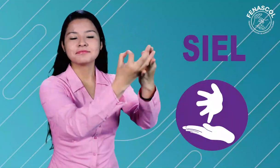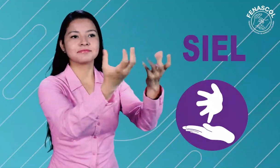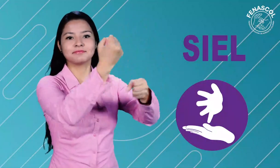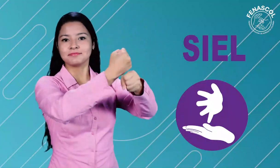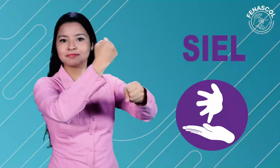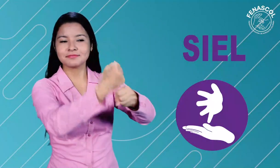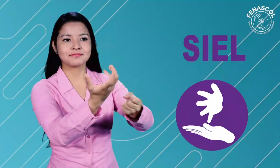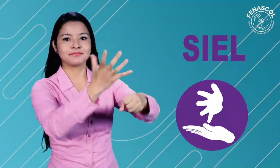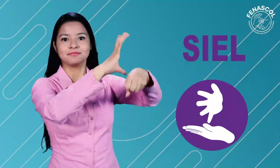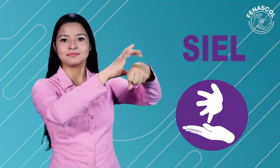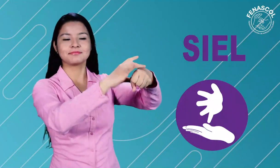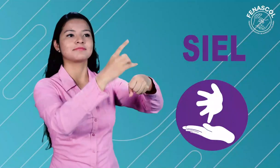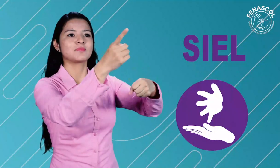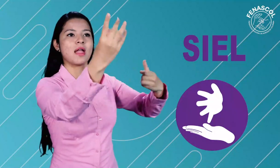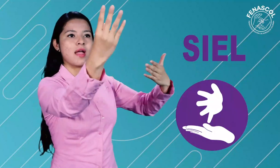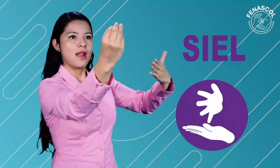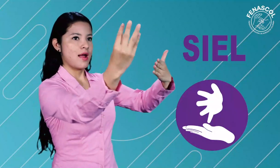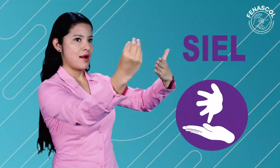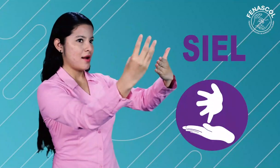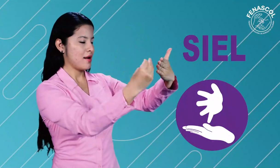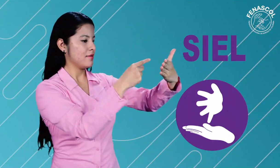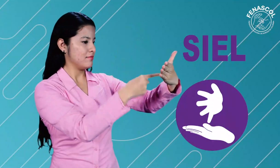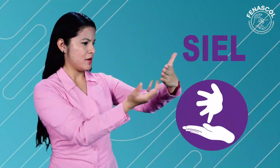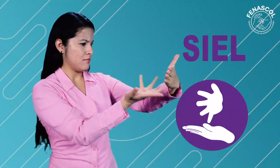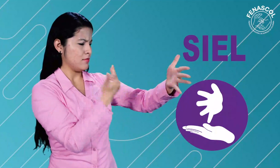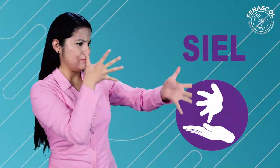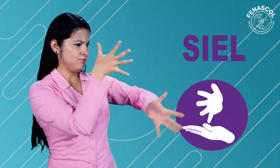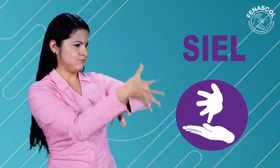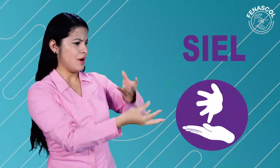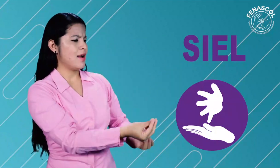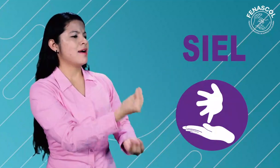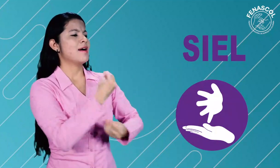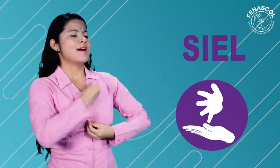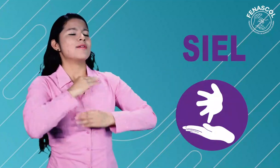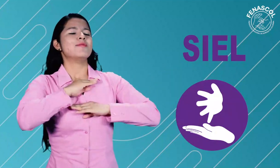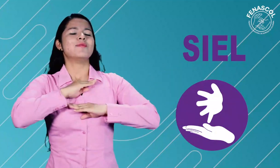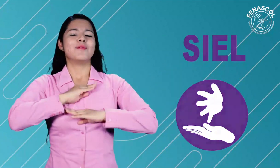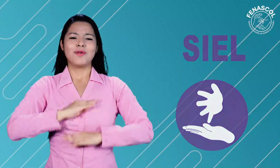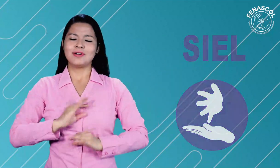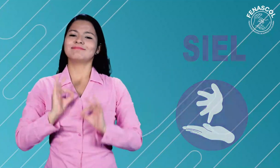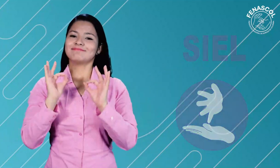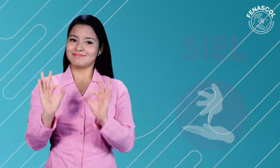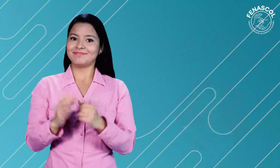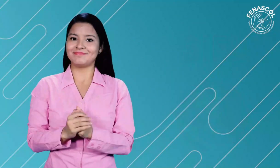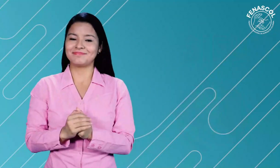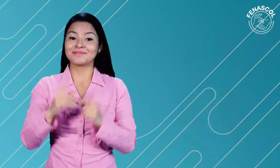la comunicación entre familiares, entorno laboral y médico, contando con el servicio de interpretación remoto. Veamos.